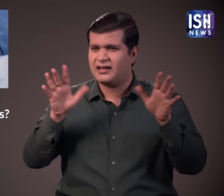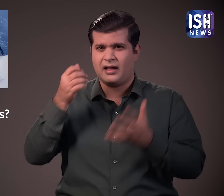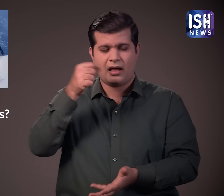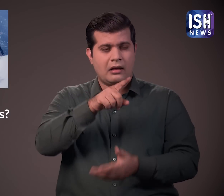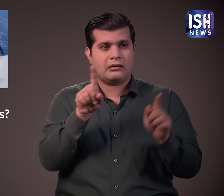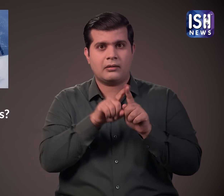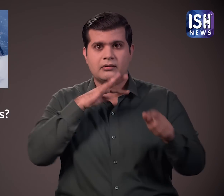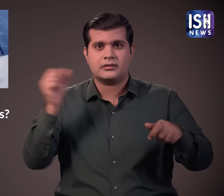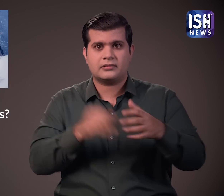मीम्स बनाना शुरू कर दिया